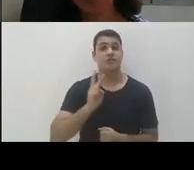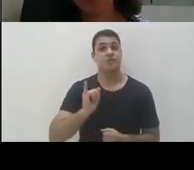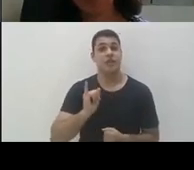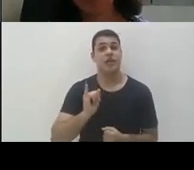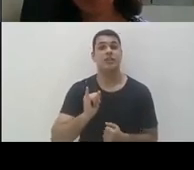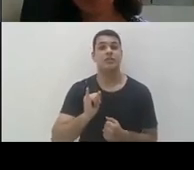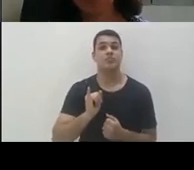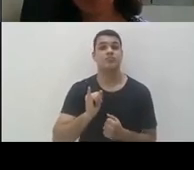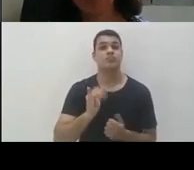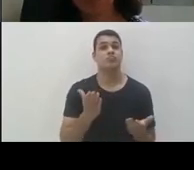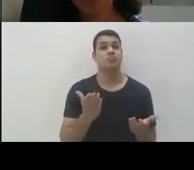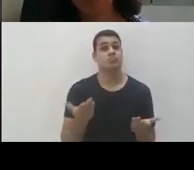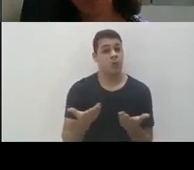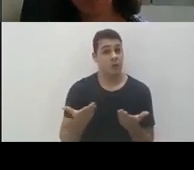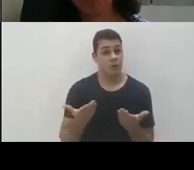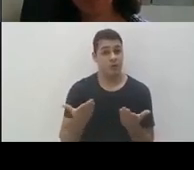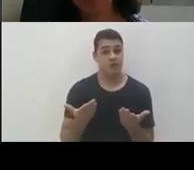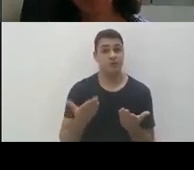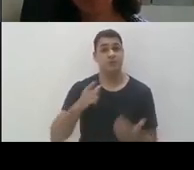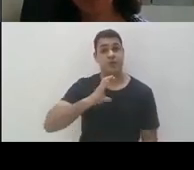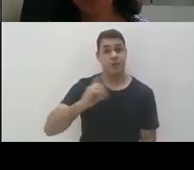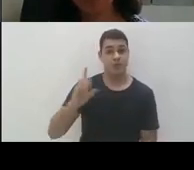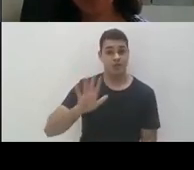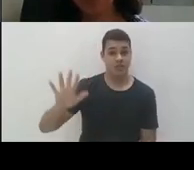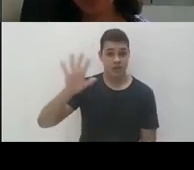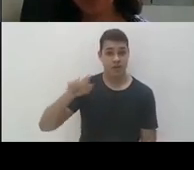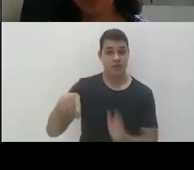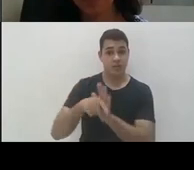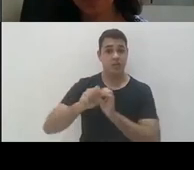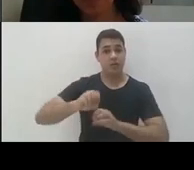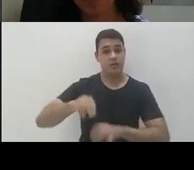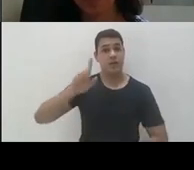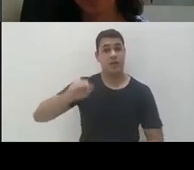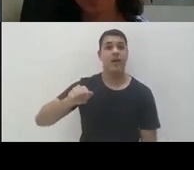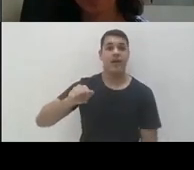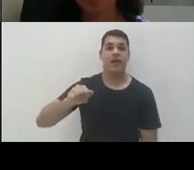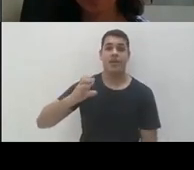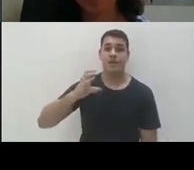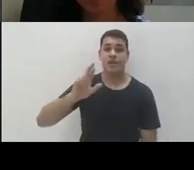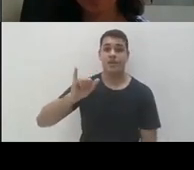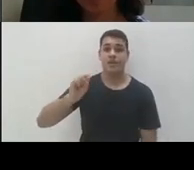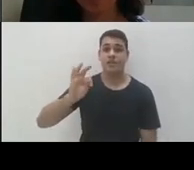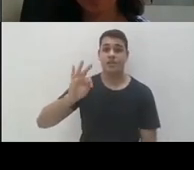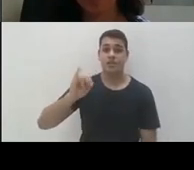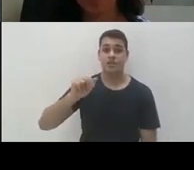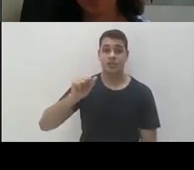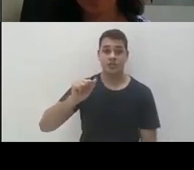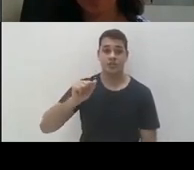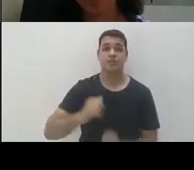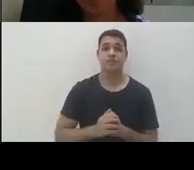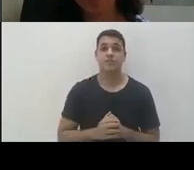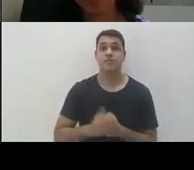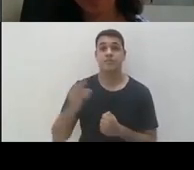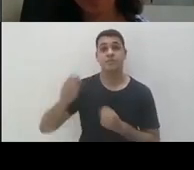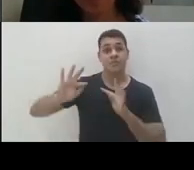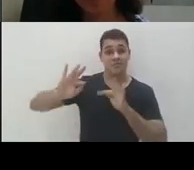para a nossa coordenadora geral de educação, a doutora Cristina Guila, para as considerações e, ao